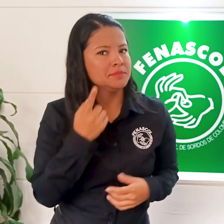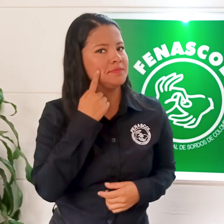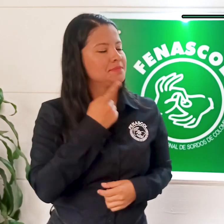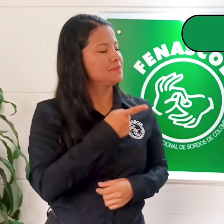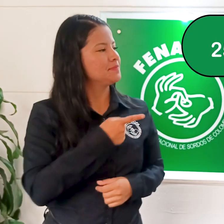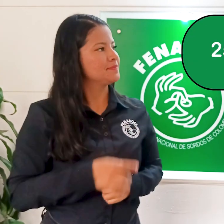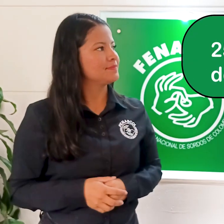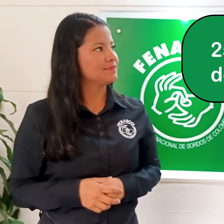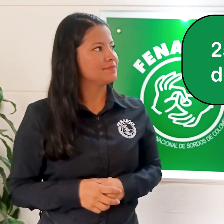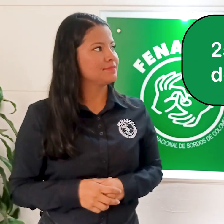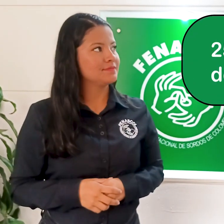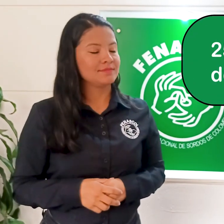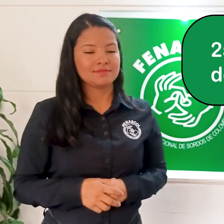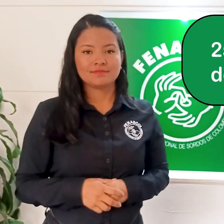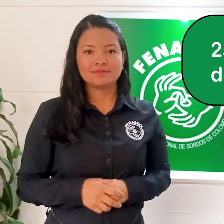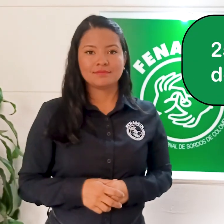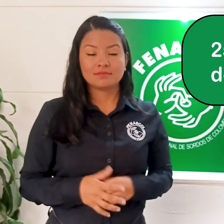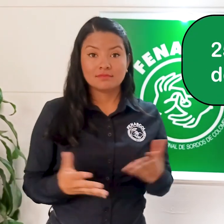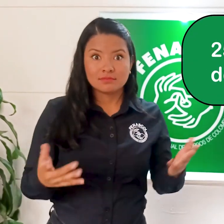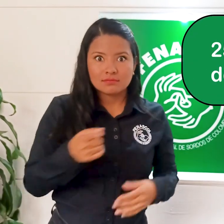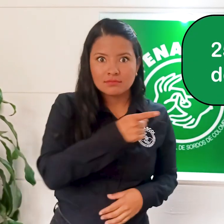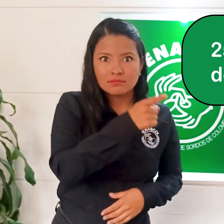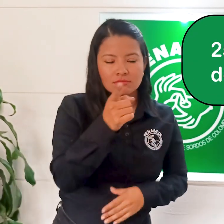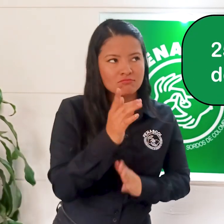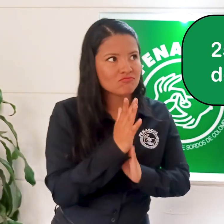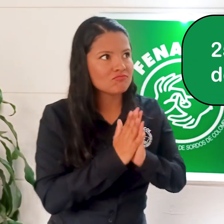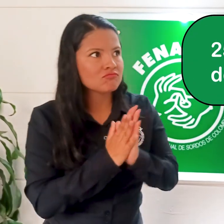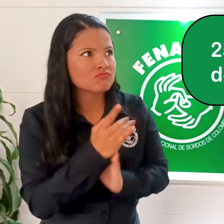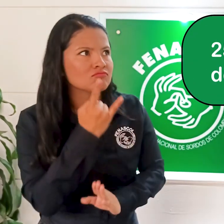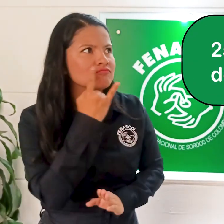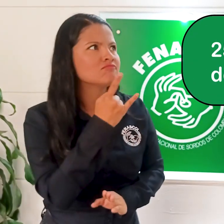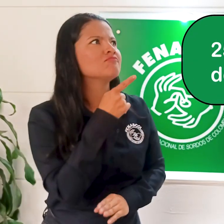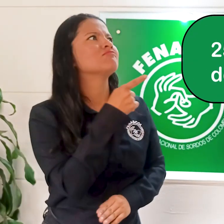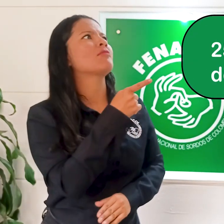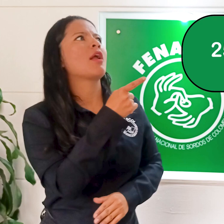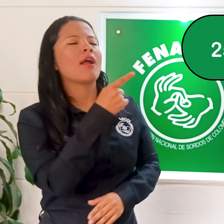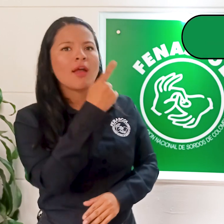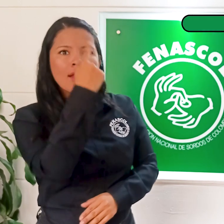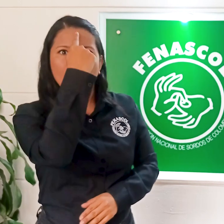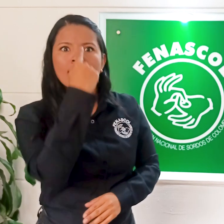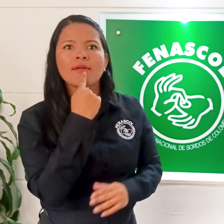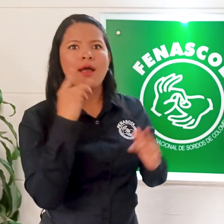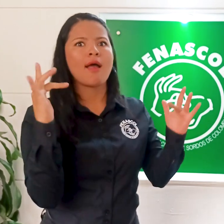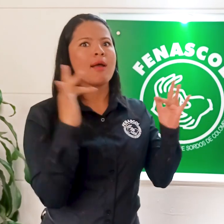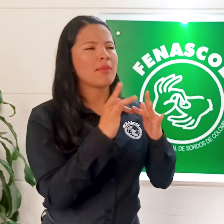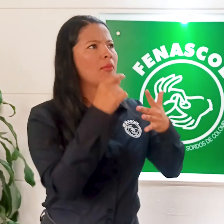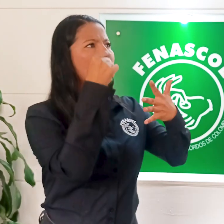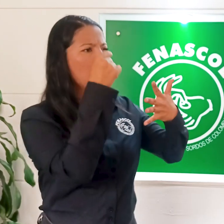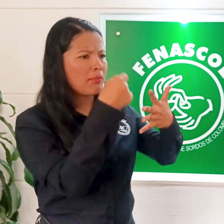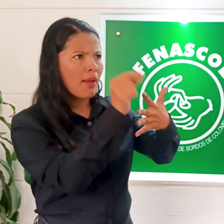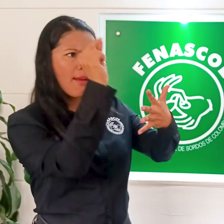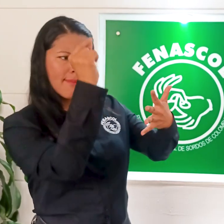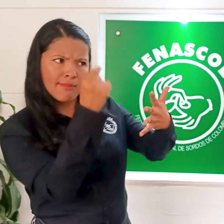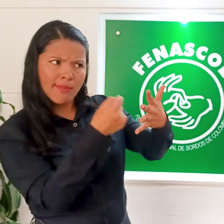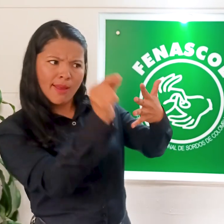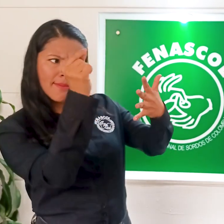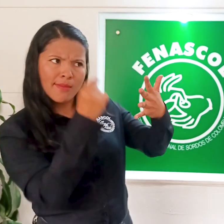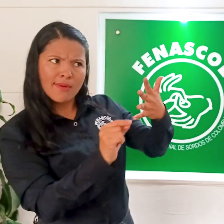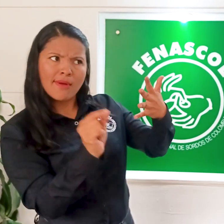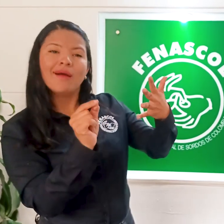Será el 25 de enero de 2023 Si cumplen con el perfil Pueden postularse